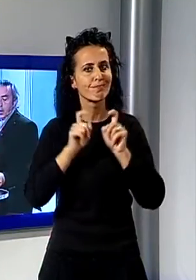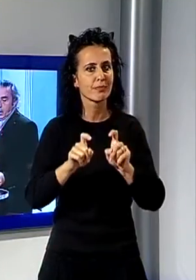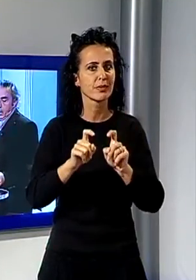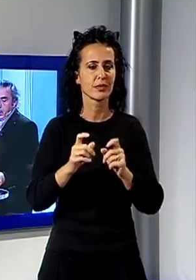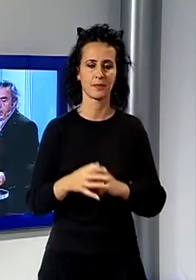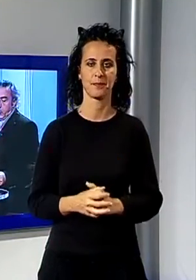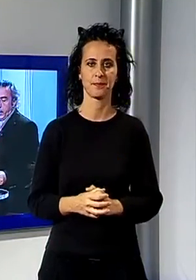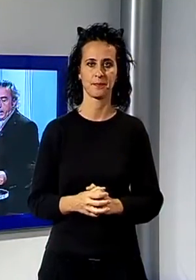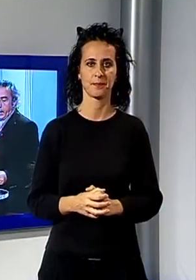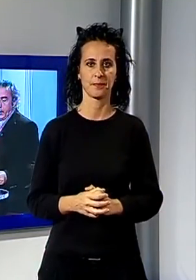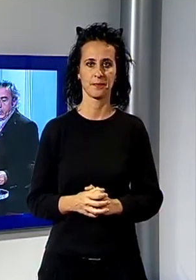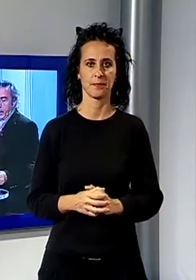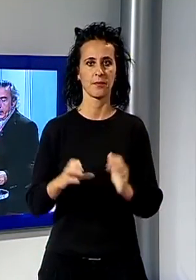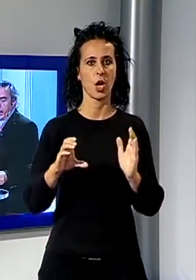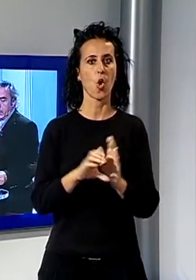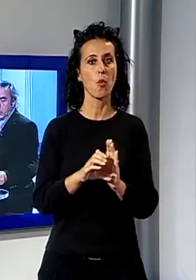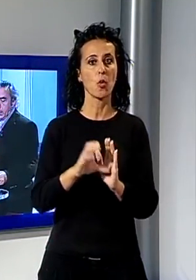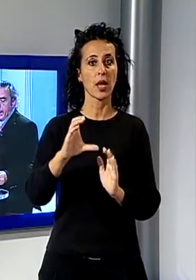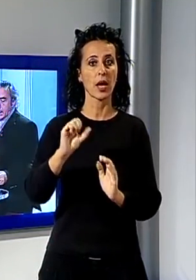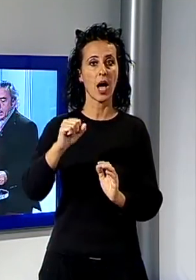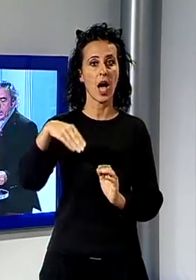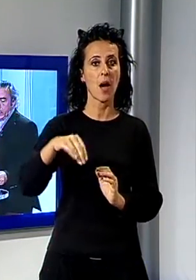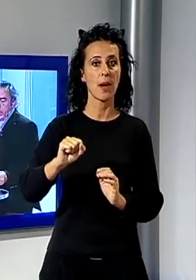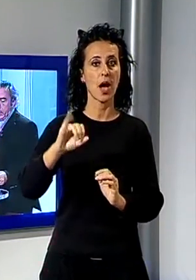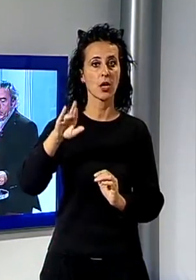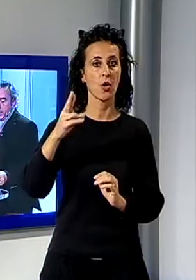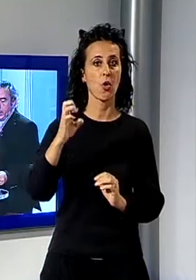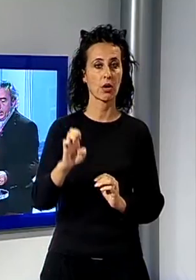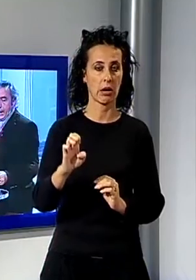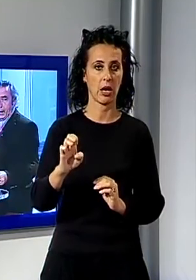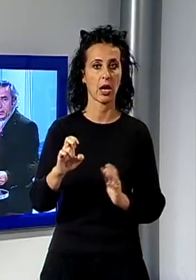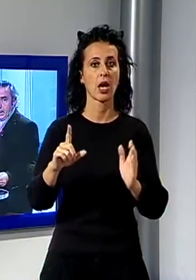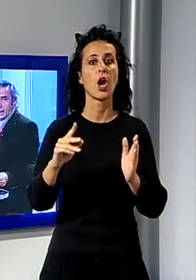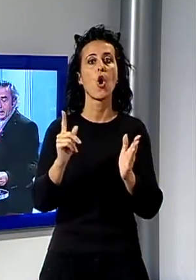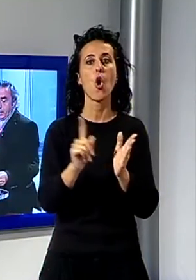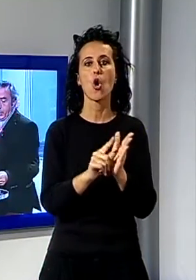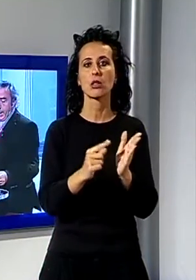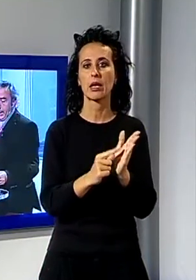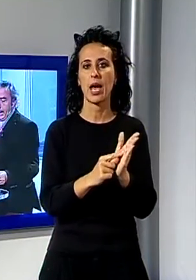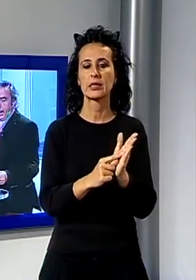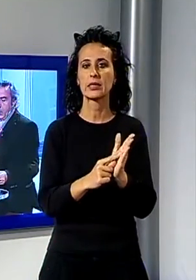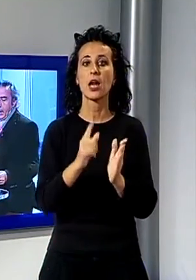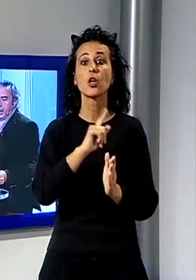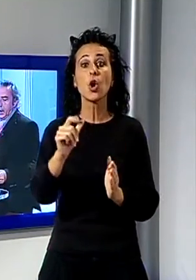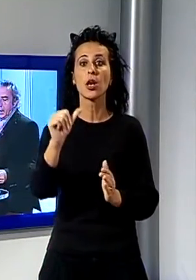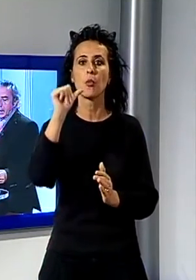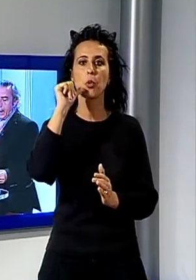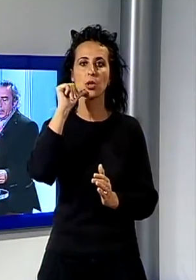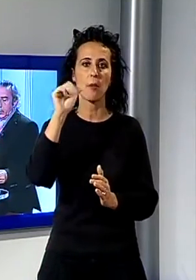Il Comune di Camaiore ha revocato l'ordinanza di non potabilità, l'ordinanza temporanea dell'acqua, che da sabato